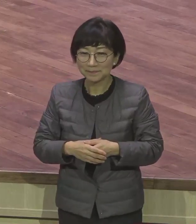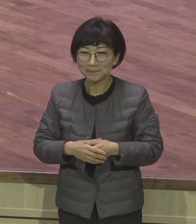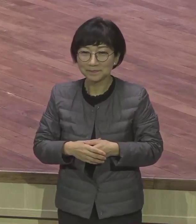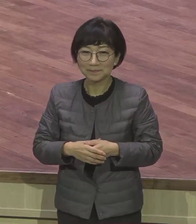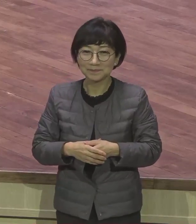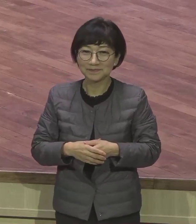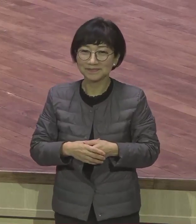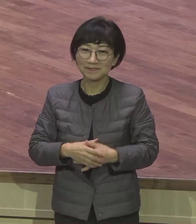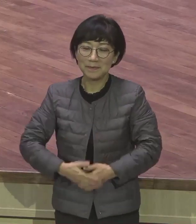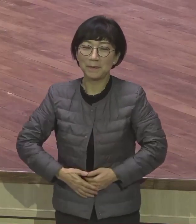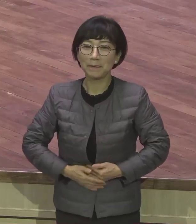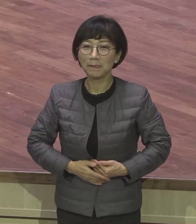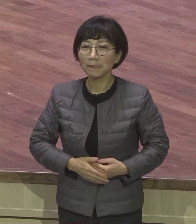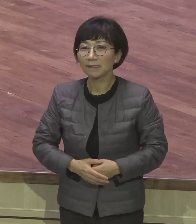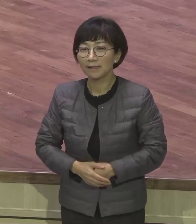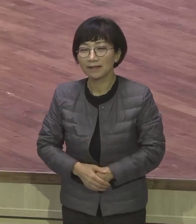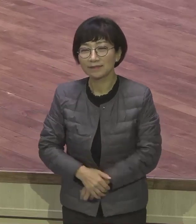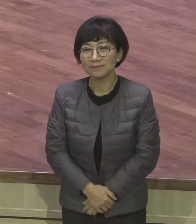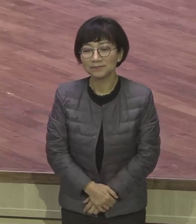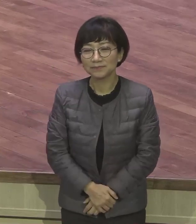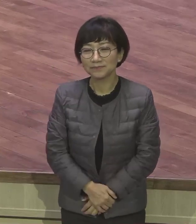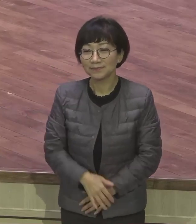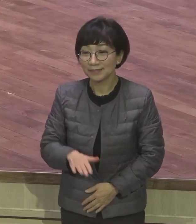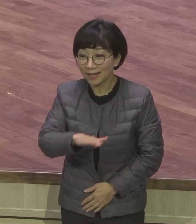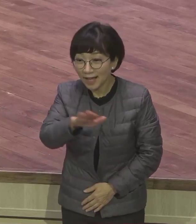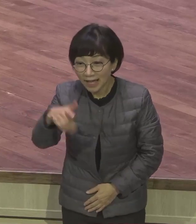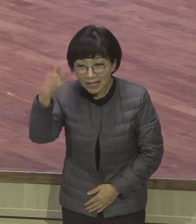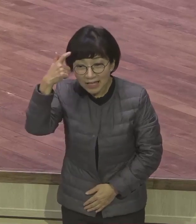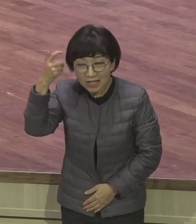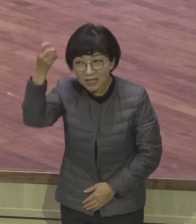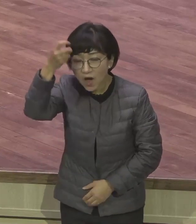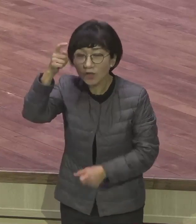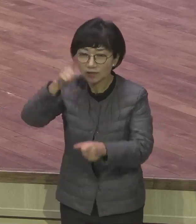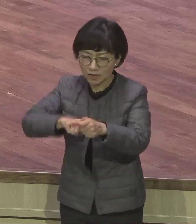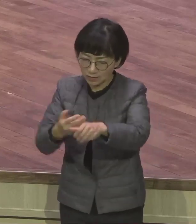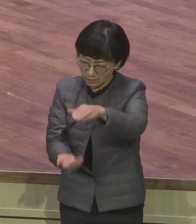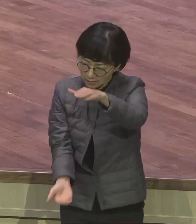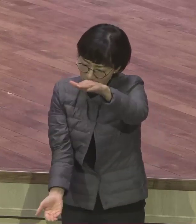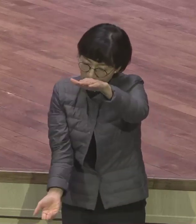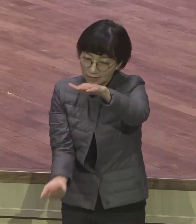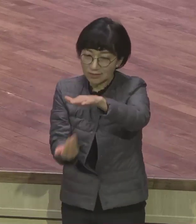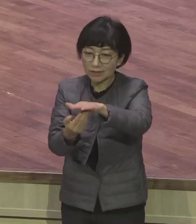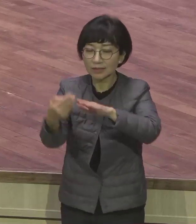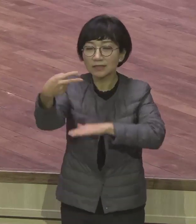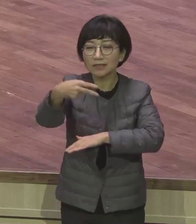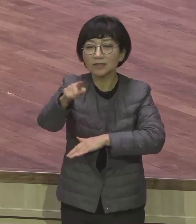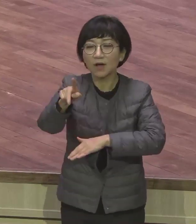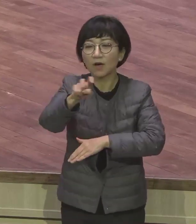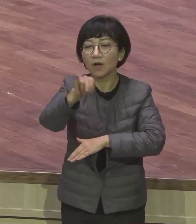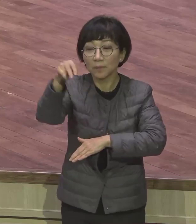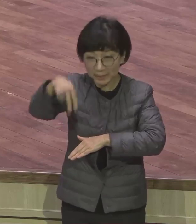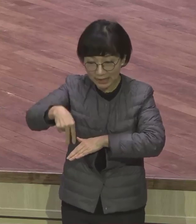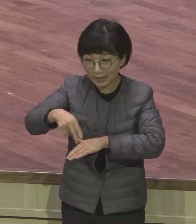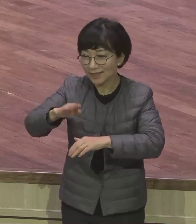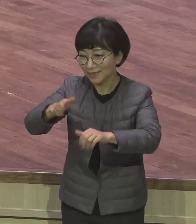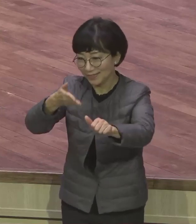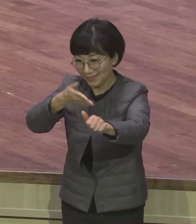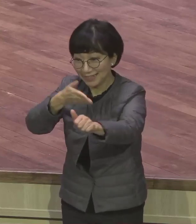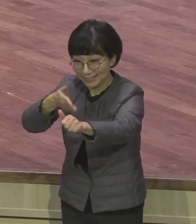영주 선비타임 가시기 바랍니다 우리 영주의 모든 성도들 이걸 실현해 보세요 그래서 어디 있든지 무엇을